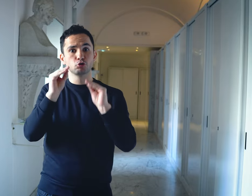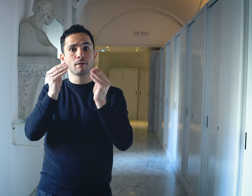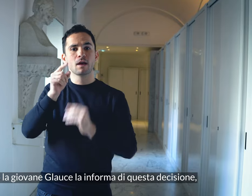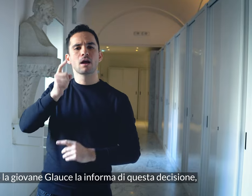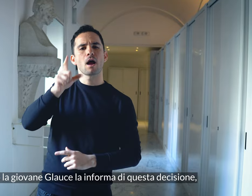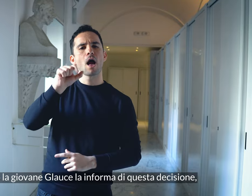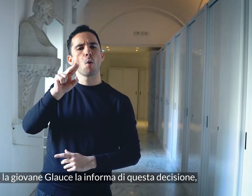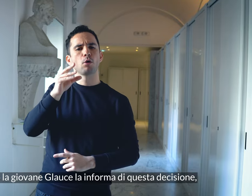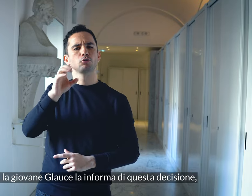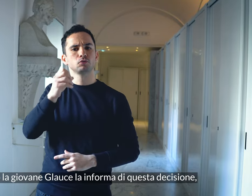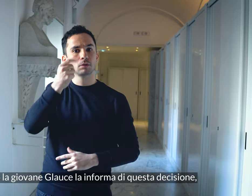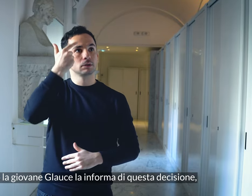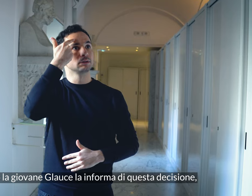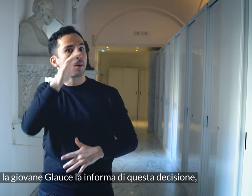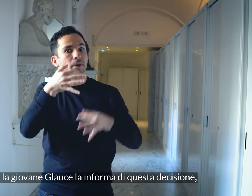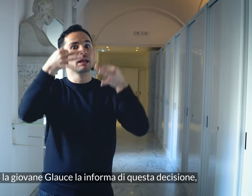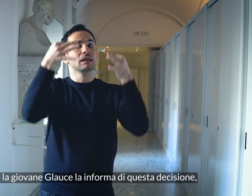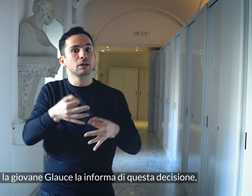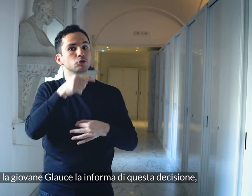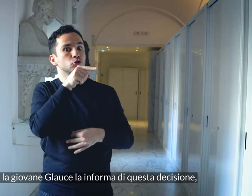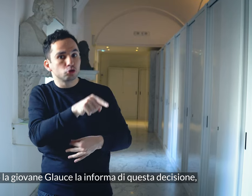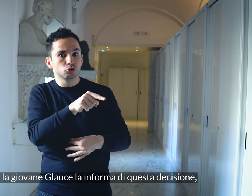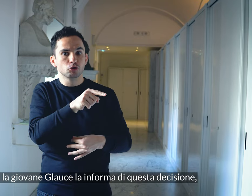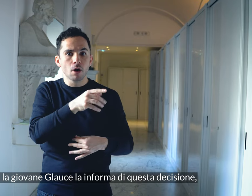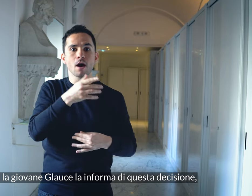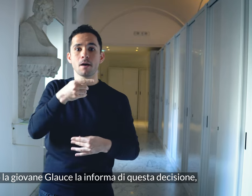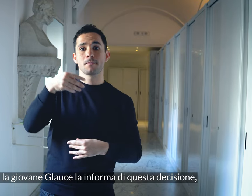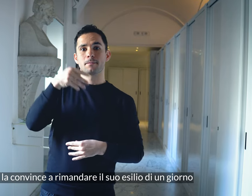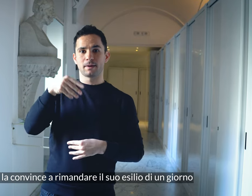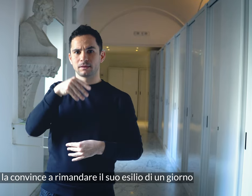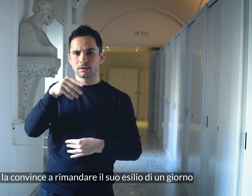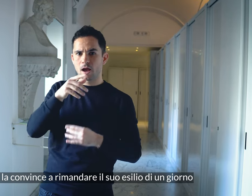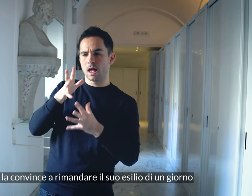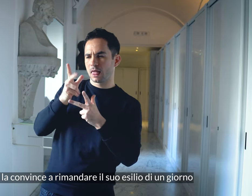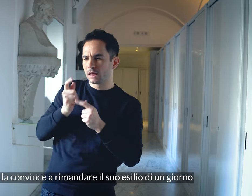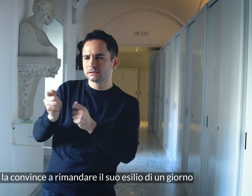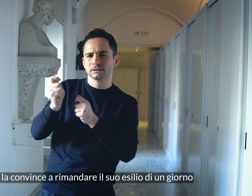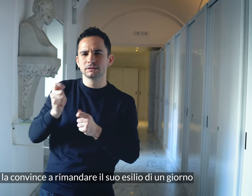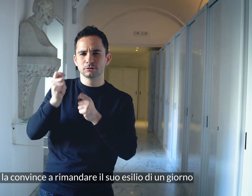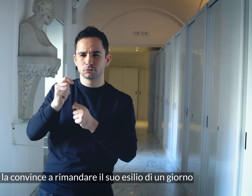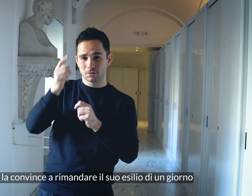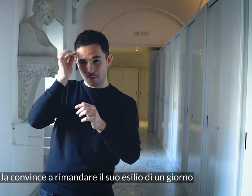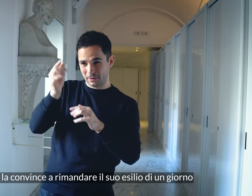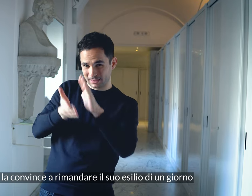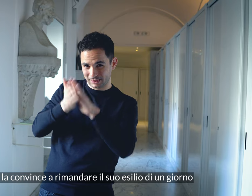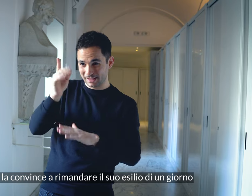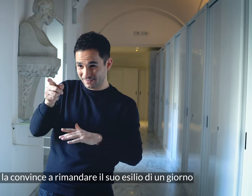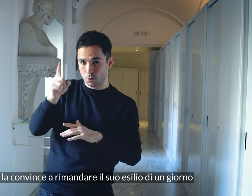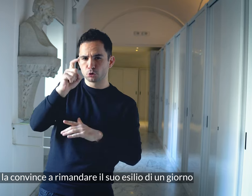Quando la giovane Glauce la informa di questa decisione, Medea la convince a rimandare il suo esilio di un